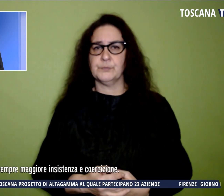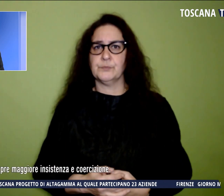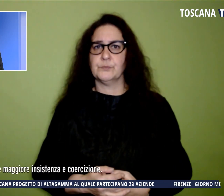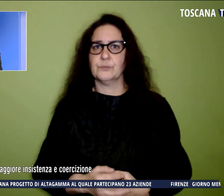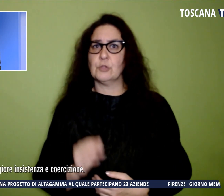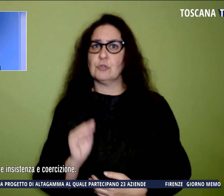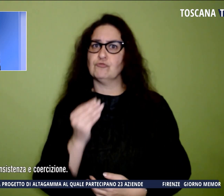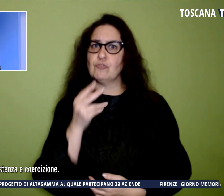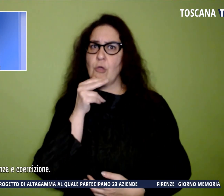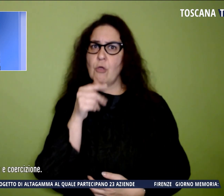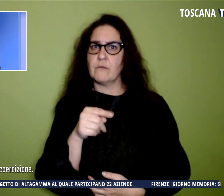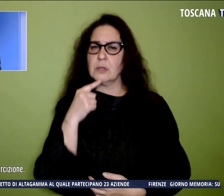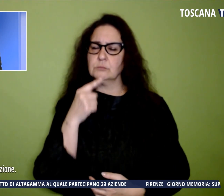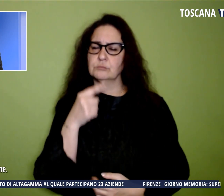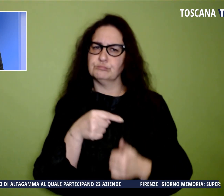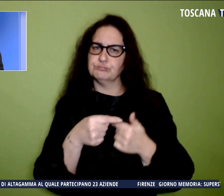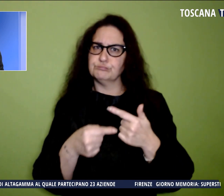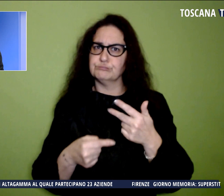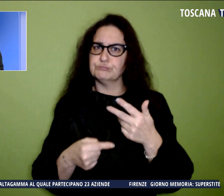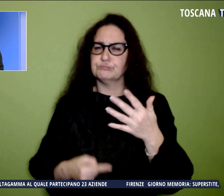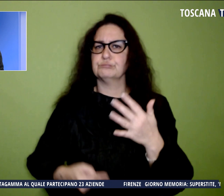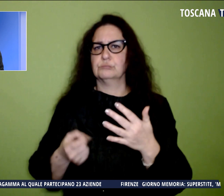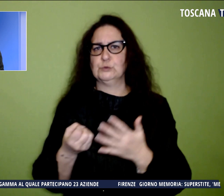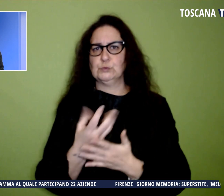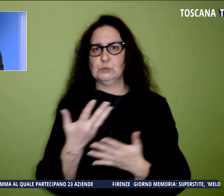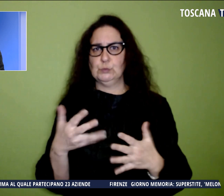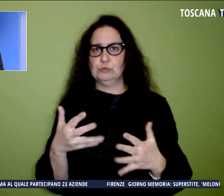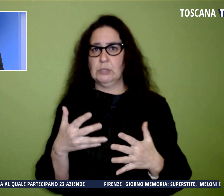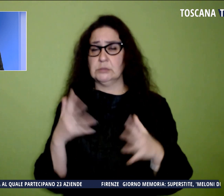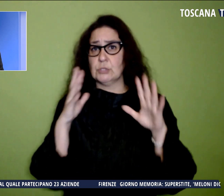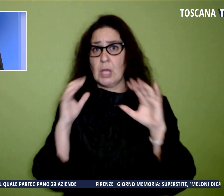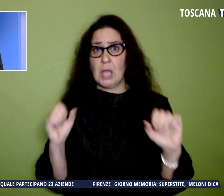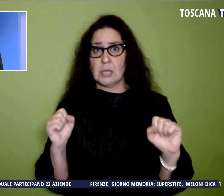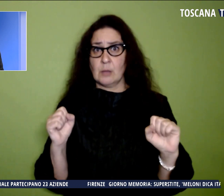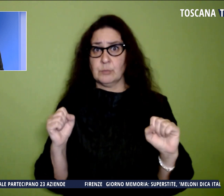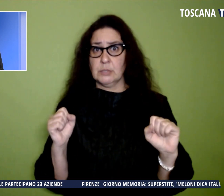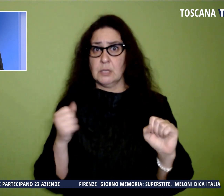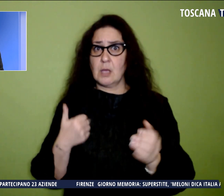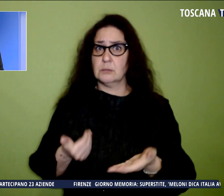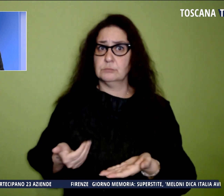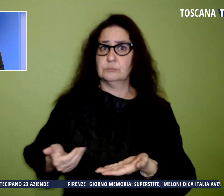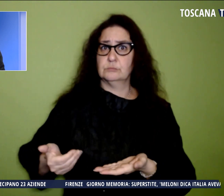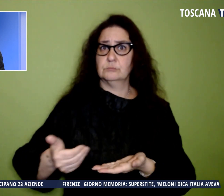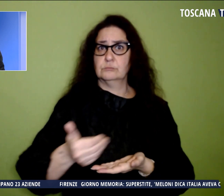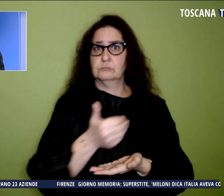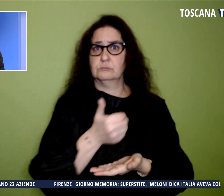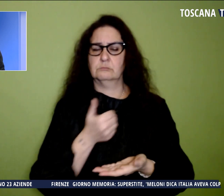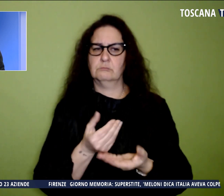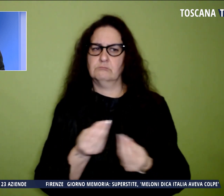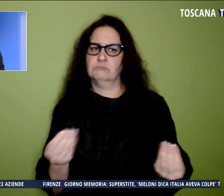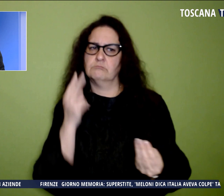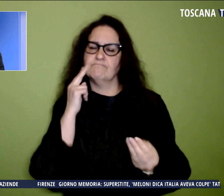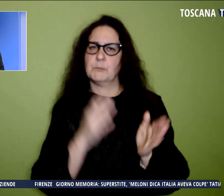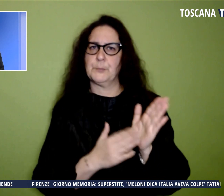fra l'altro numerosi episodi ed i carabinieri hanno raccolto tanti elementi di prova.